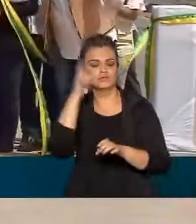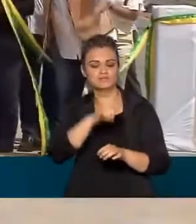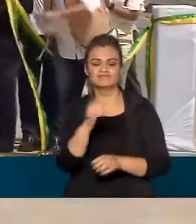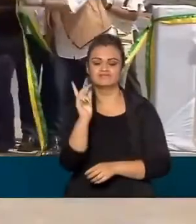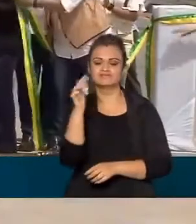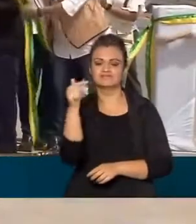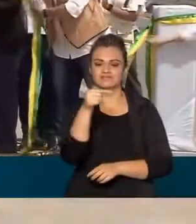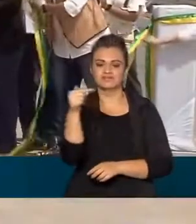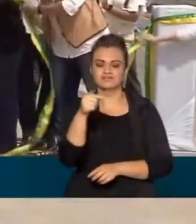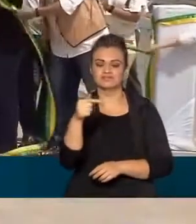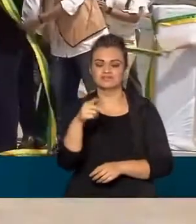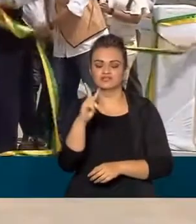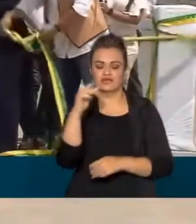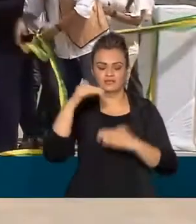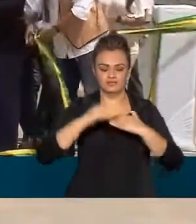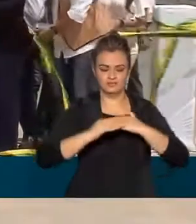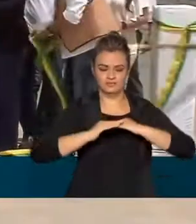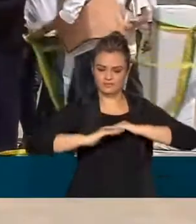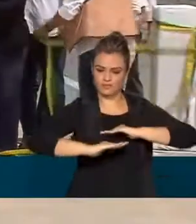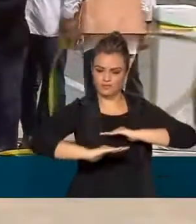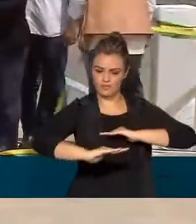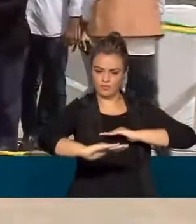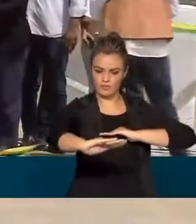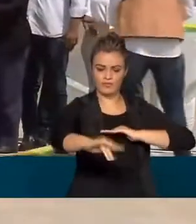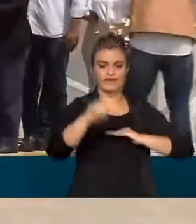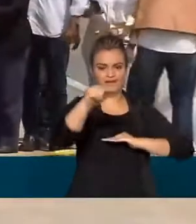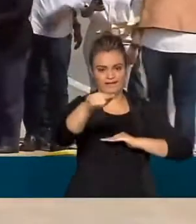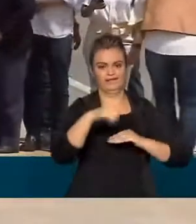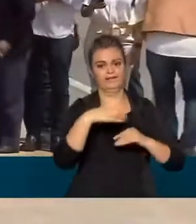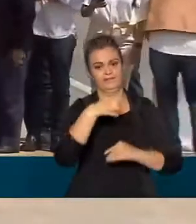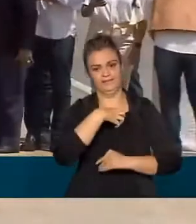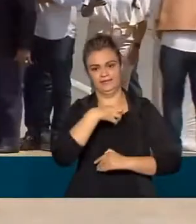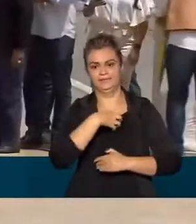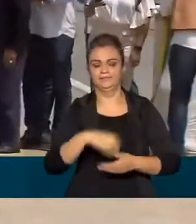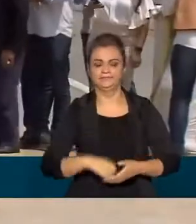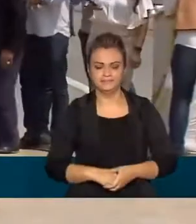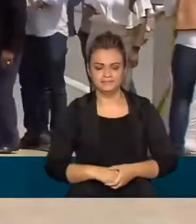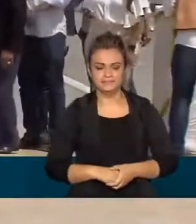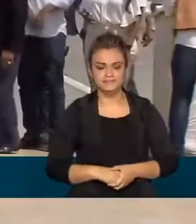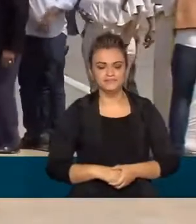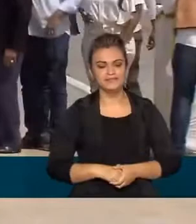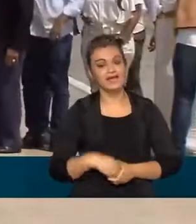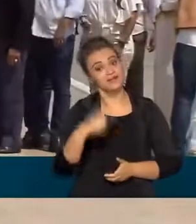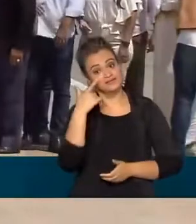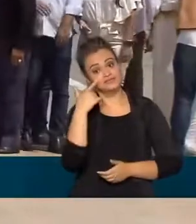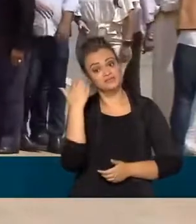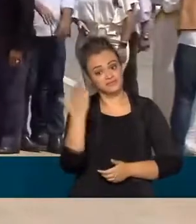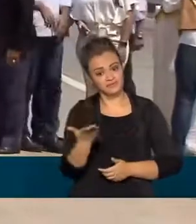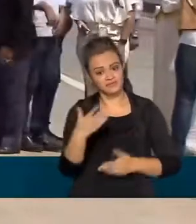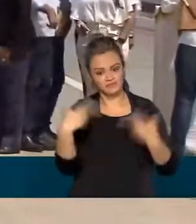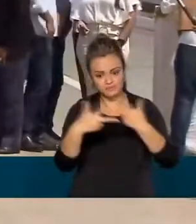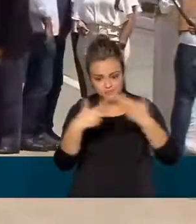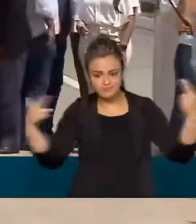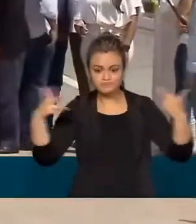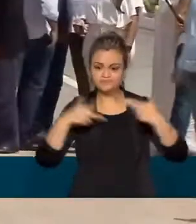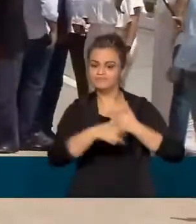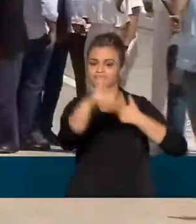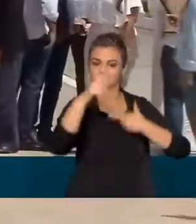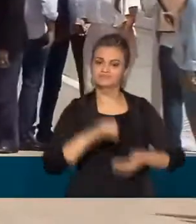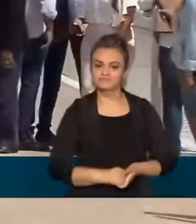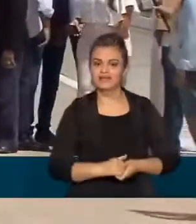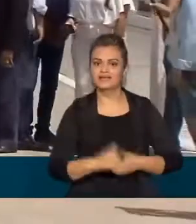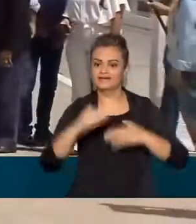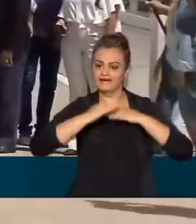quilômetros de pistas pavimentadas na Bahia você acompanhou portanto o desenlace aí